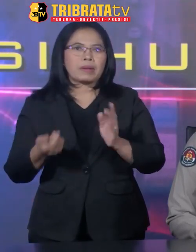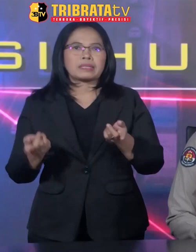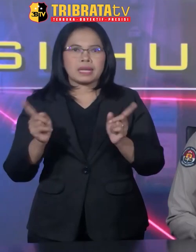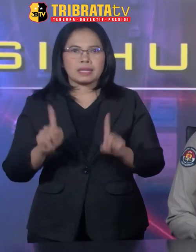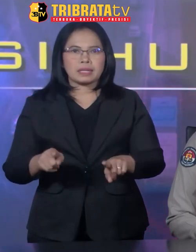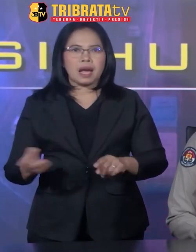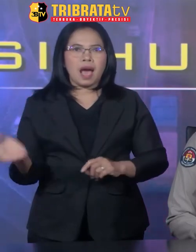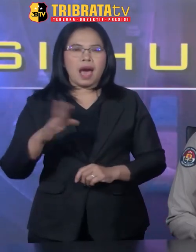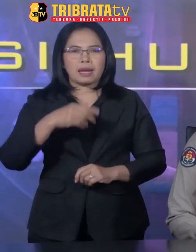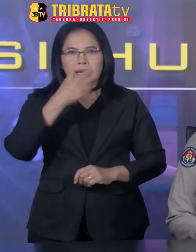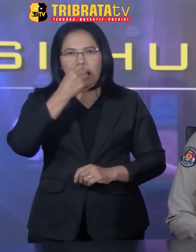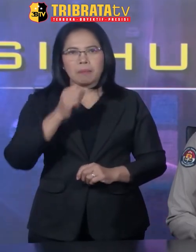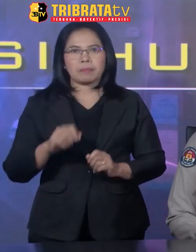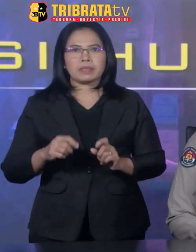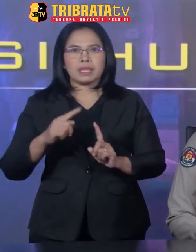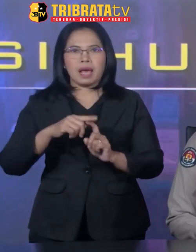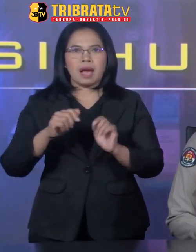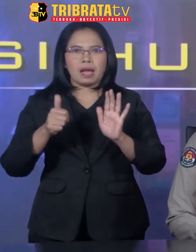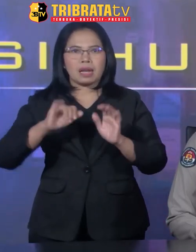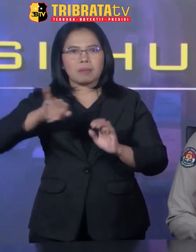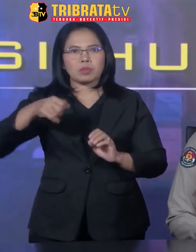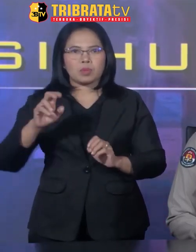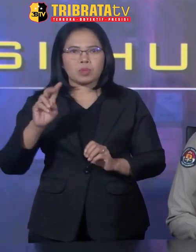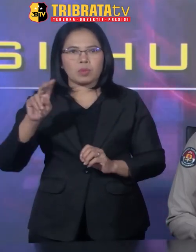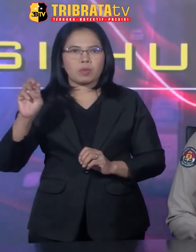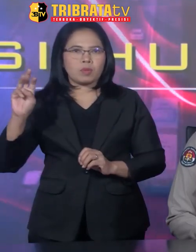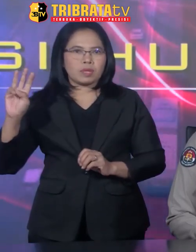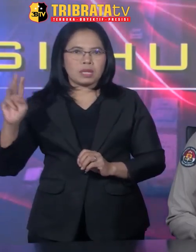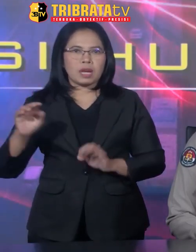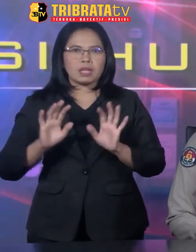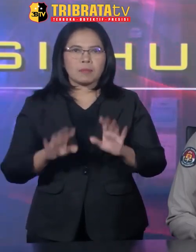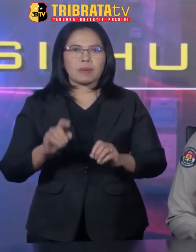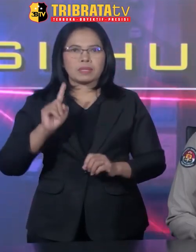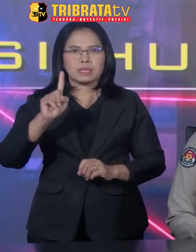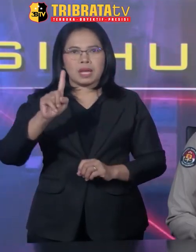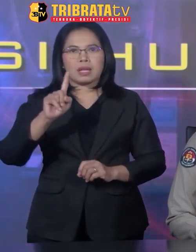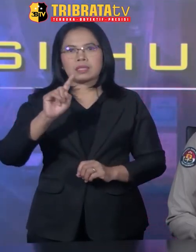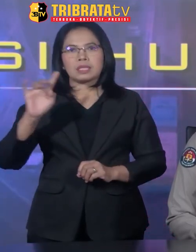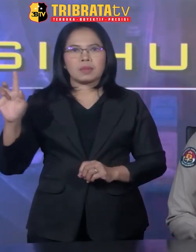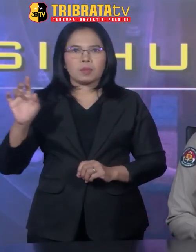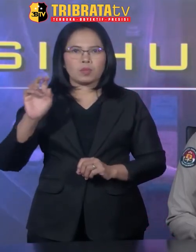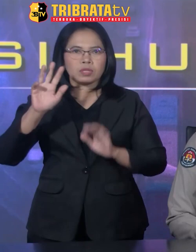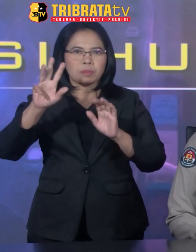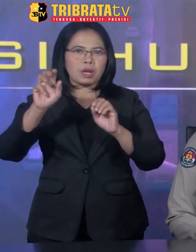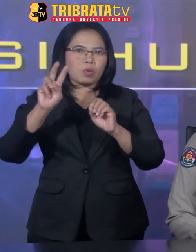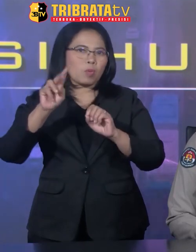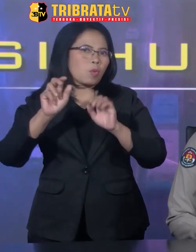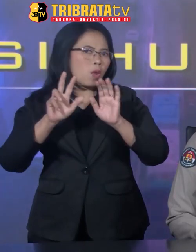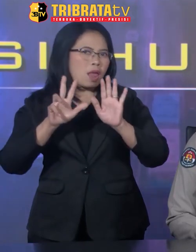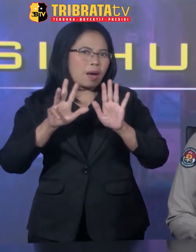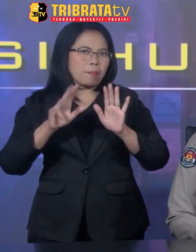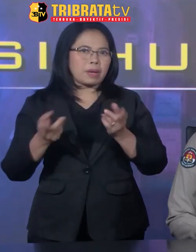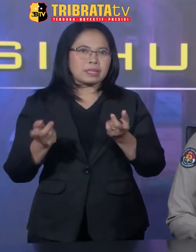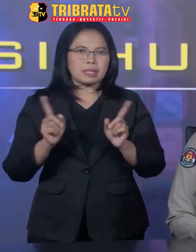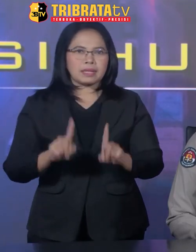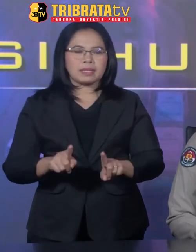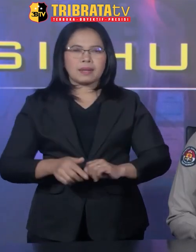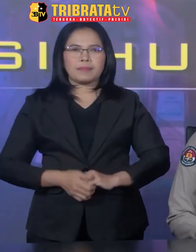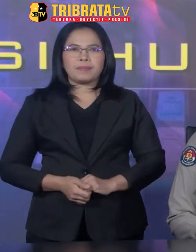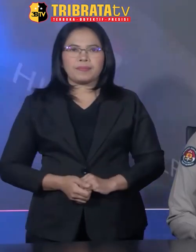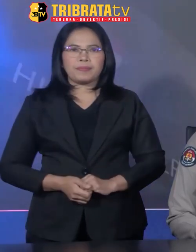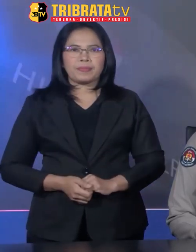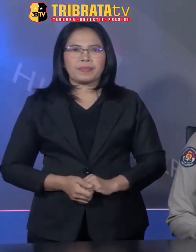dan pada hari Kamis 6 Juli 2023 sebanyak 1.928 kejadian.